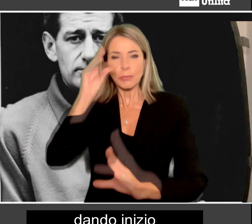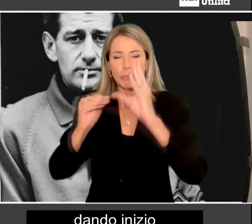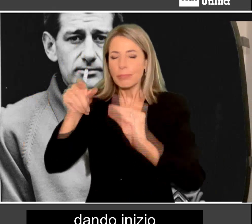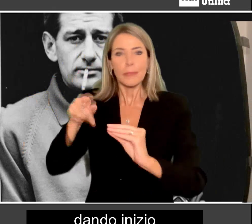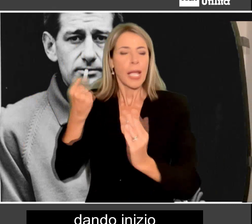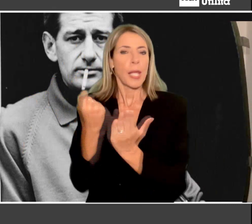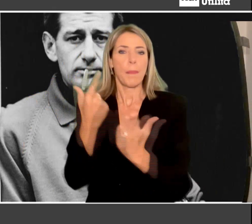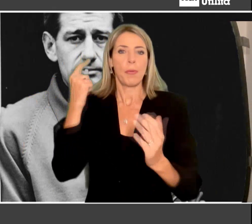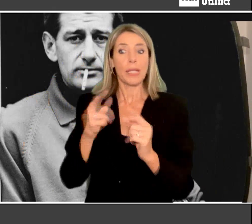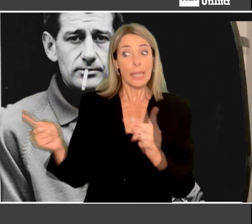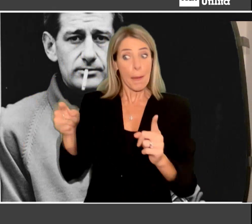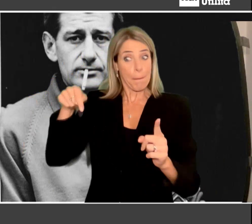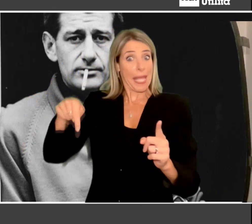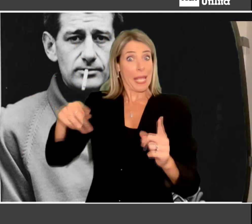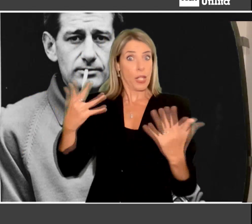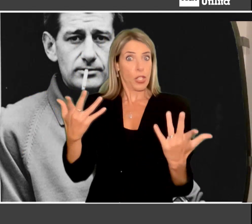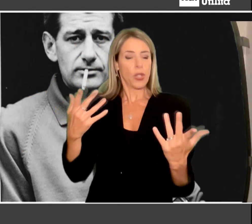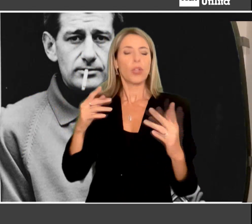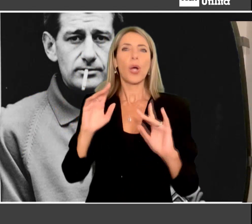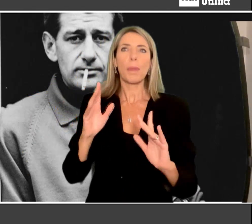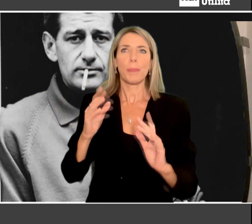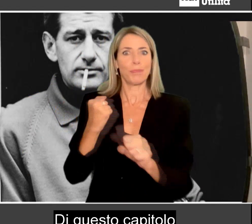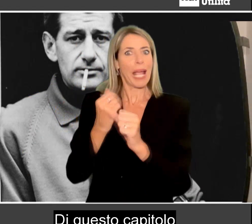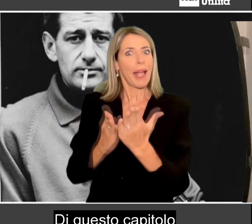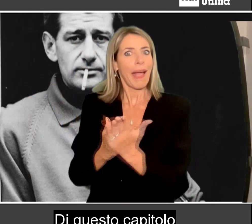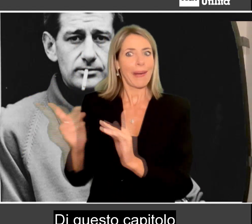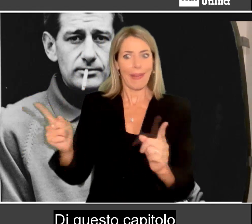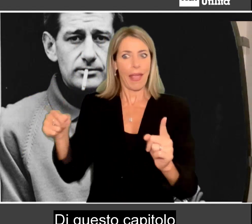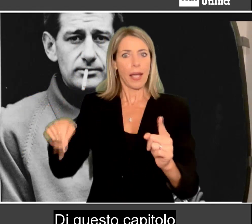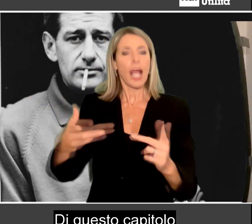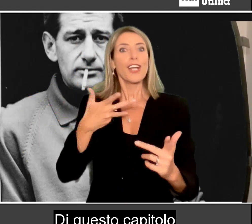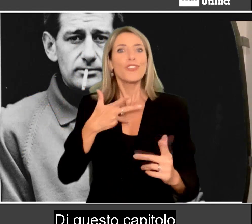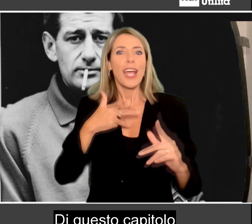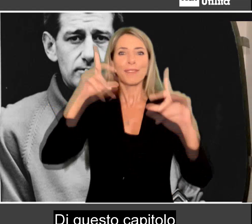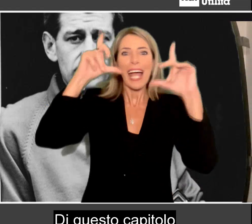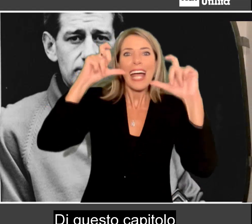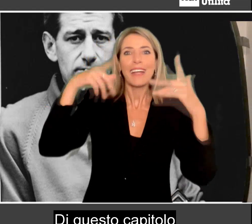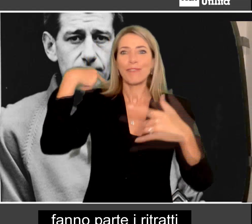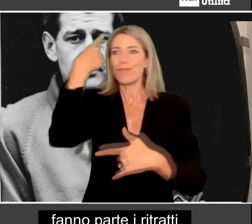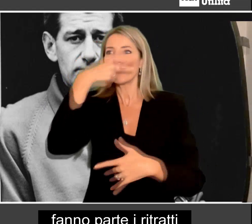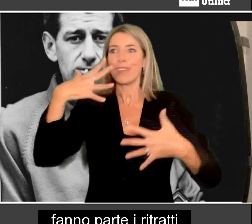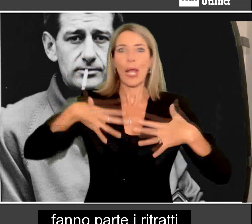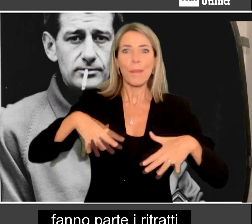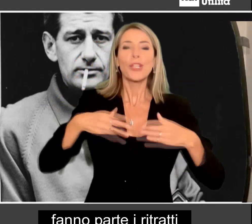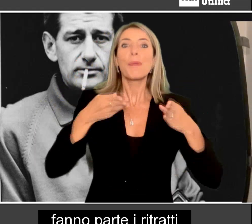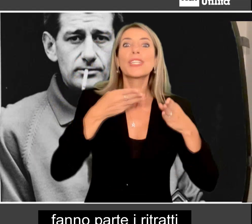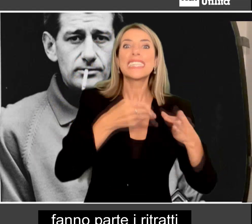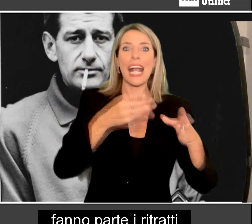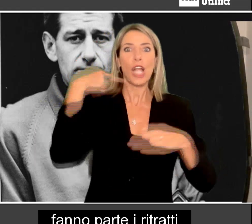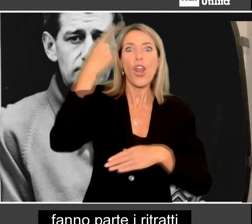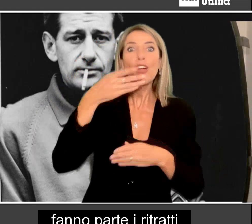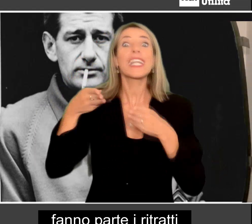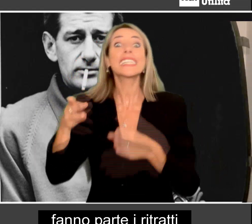periodi formativi più importanti della sua carriera. Di questo capitolo della sua carriera fanno parte